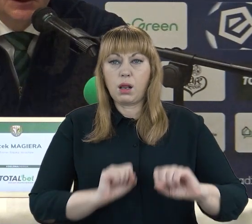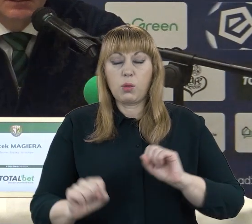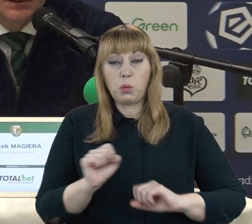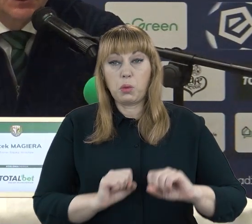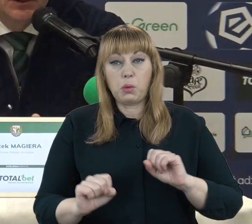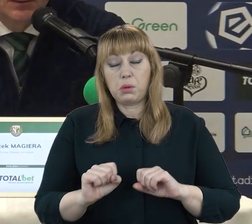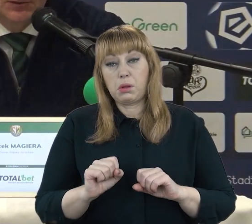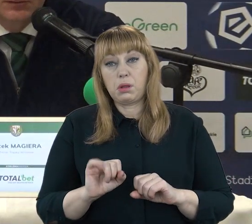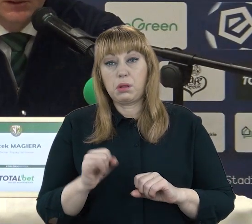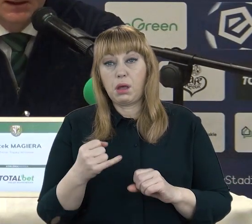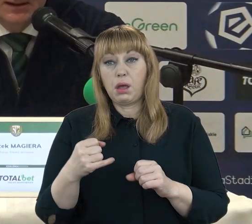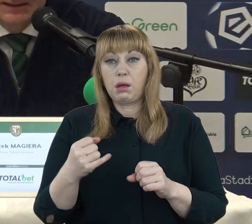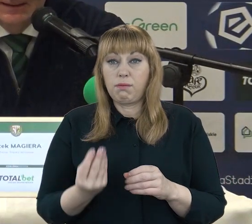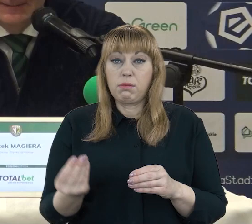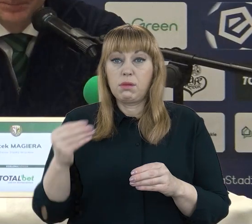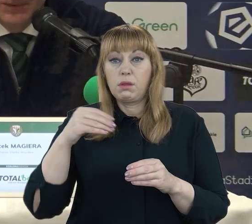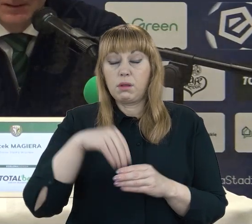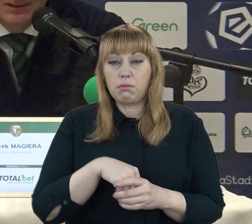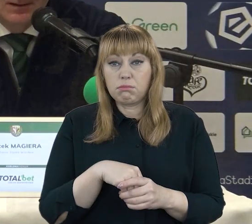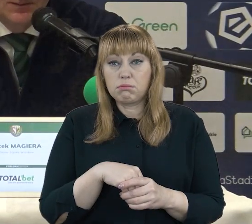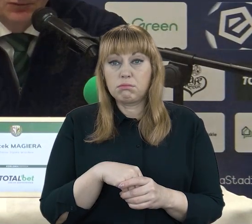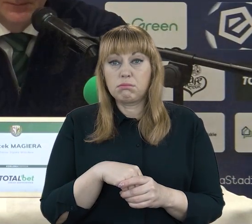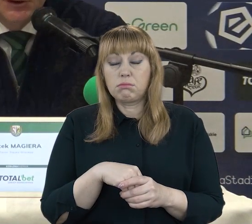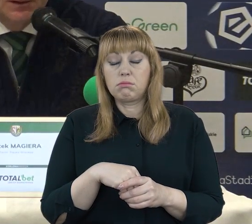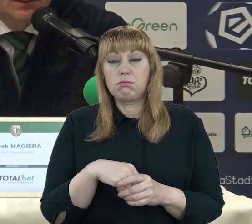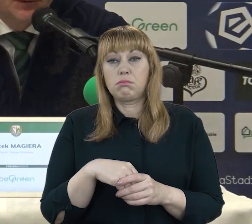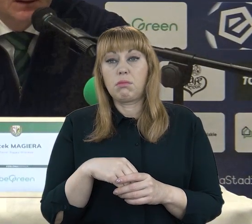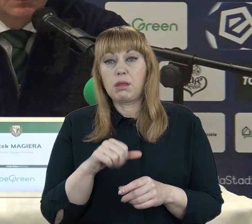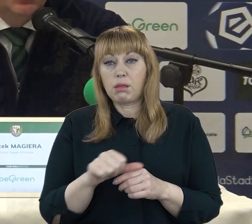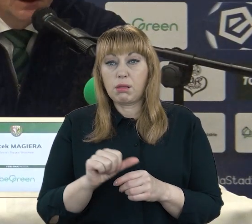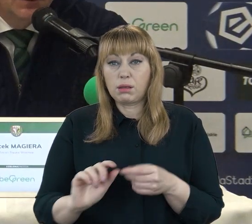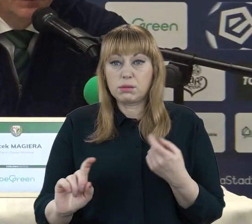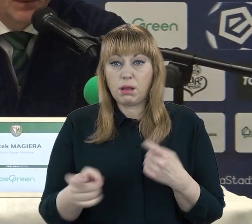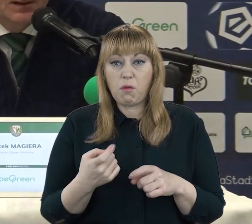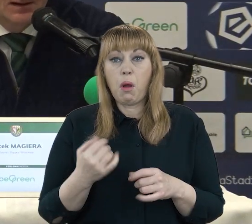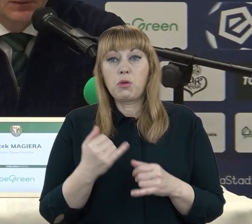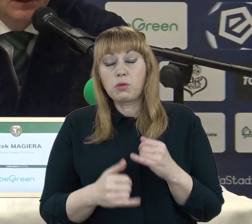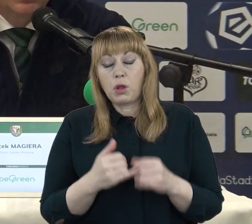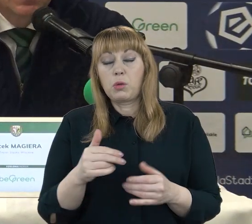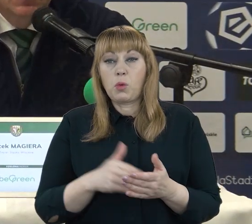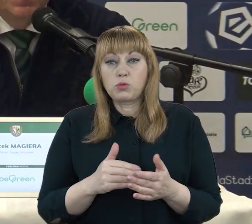możliwość grania, gdyby była potrzeba, żeby wszedł? No wszedłby. Jakby wyglądał?